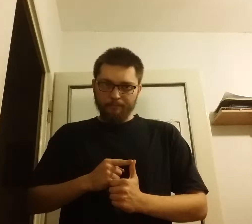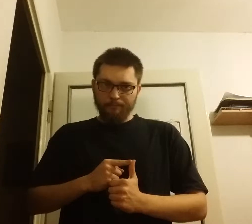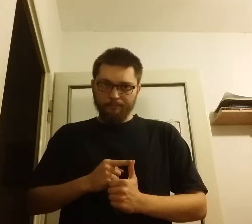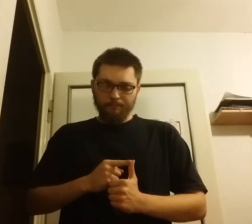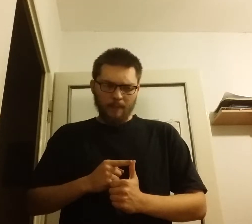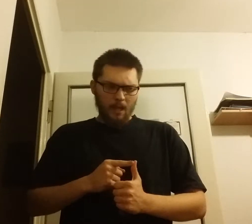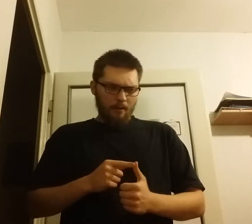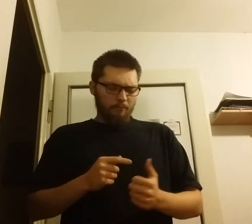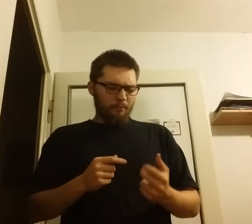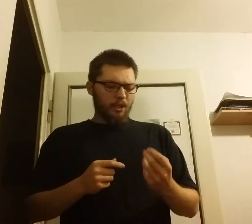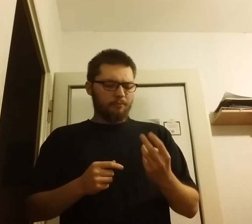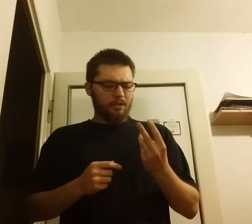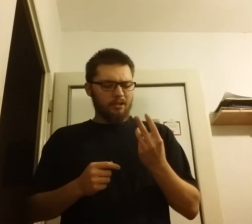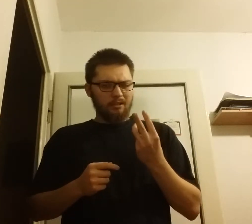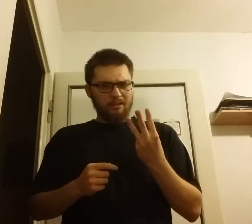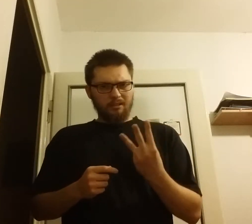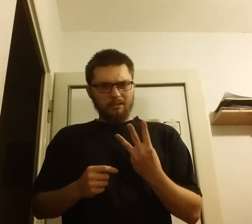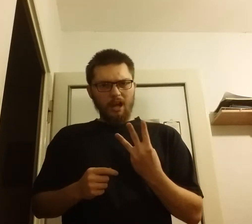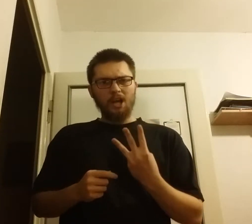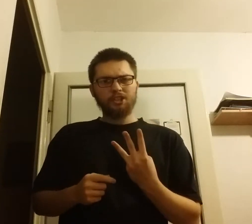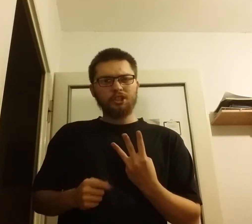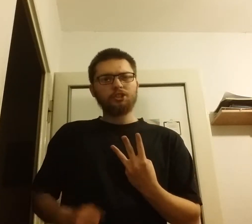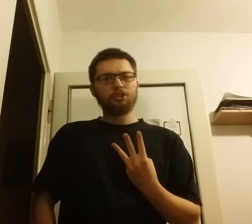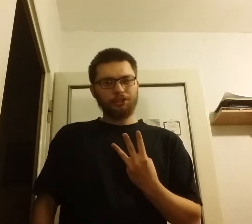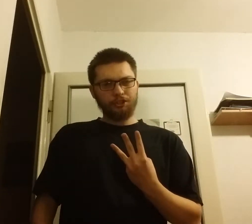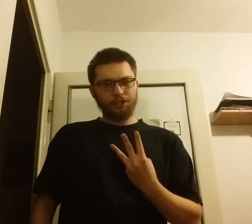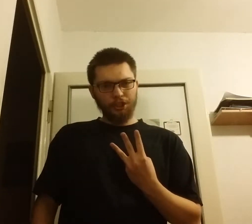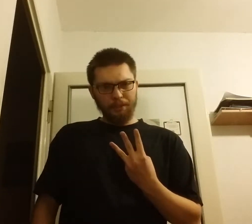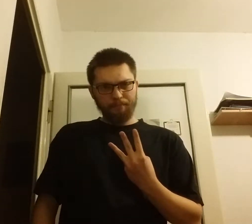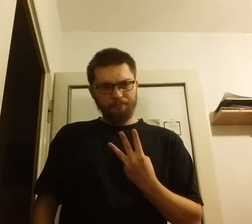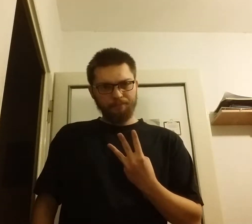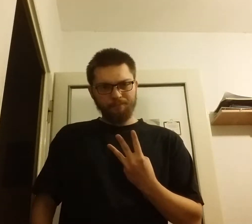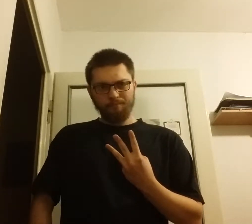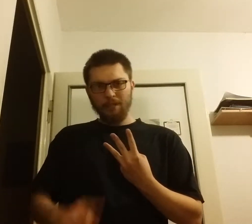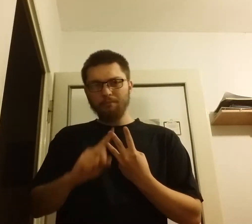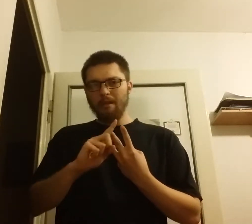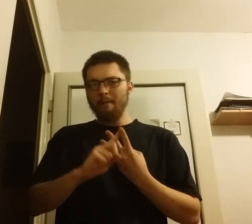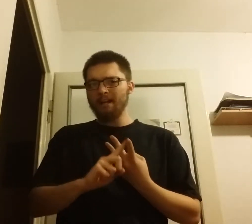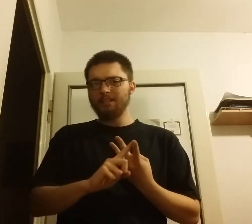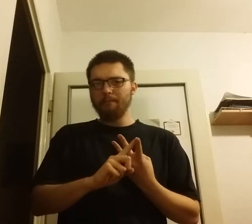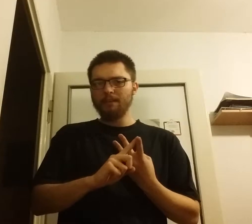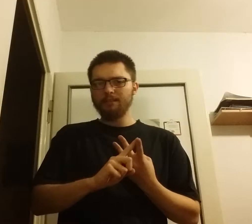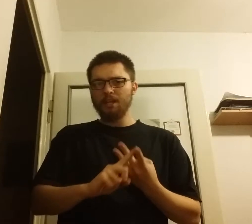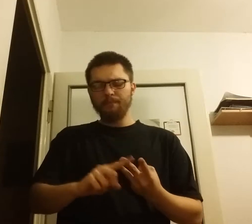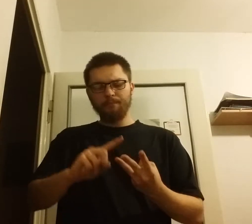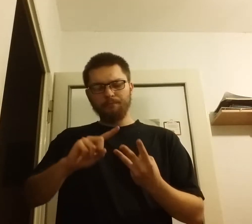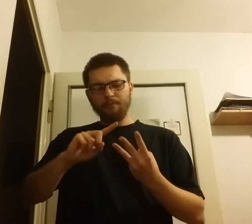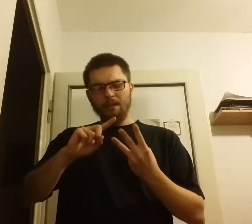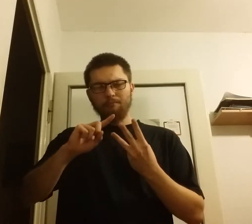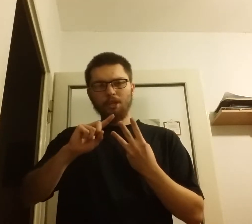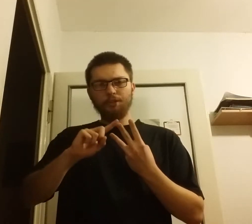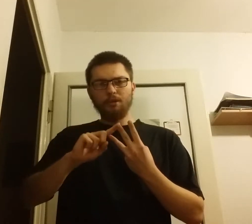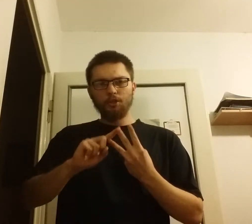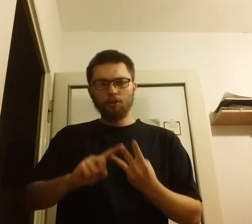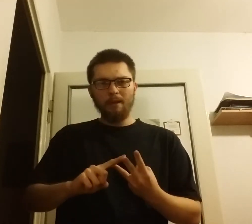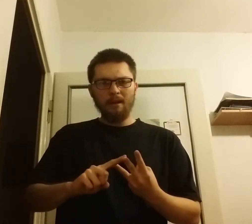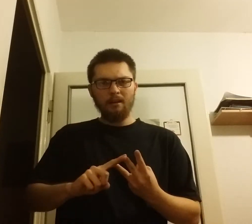bo mieliśmy aż trzy. Mieliśmy mark niemiecki, mieliśmy rubel